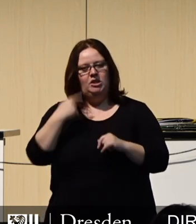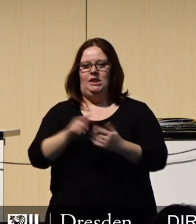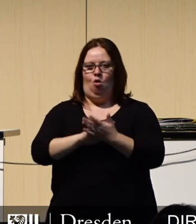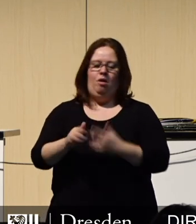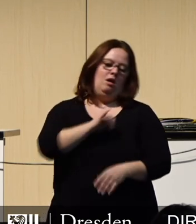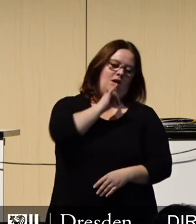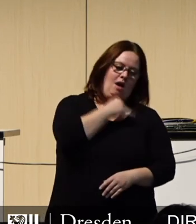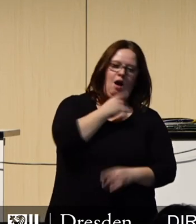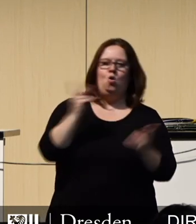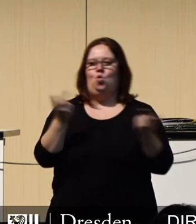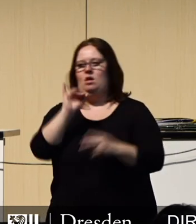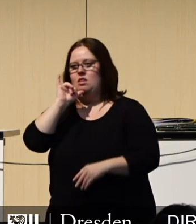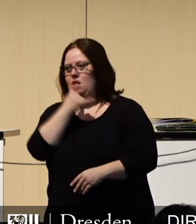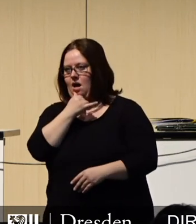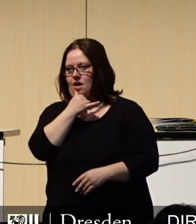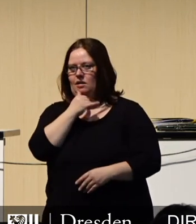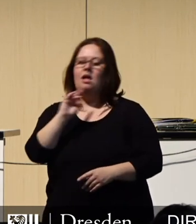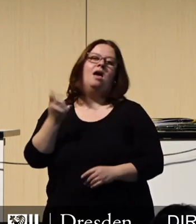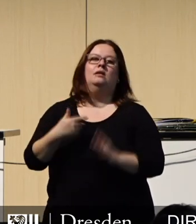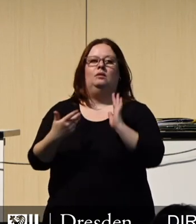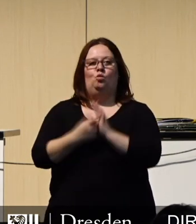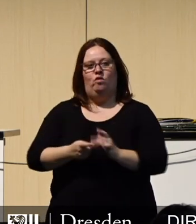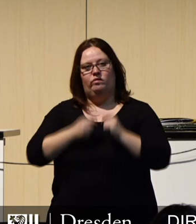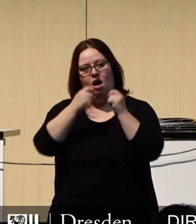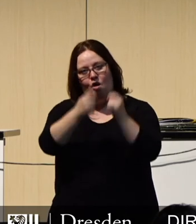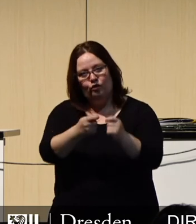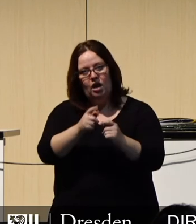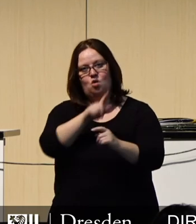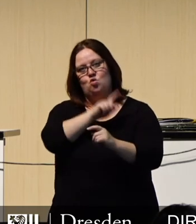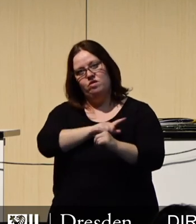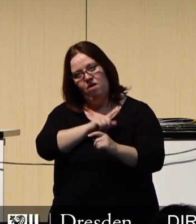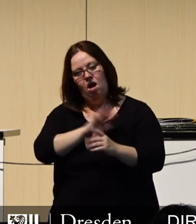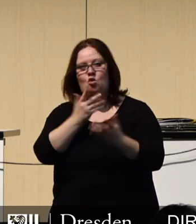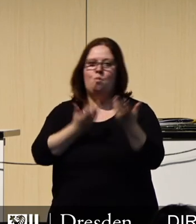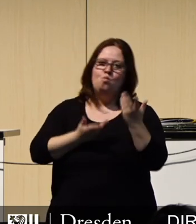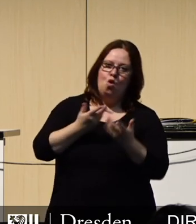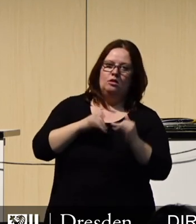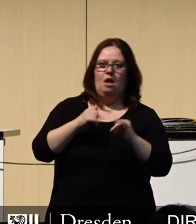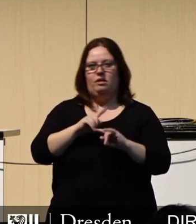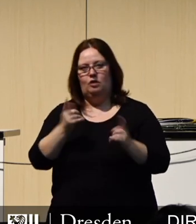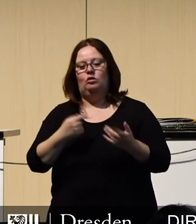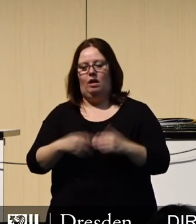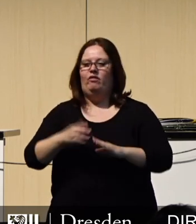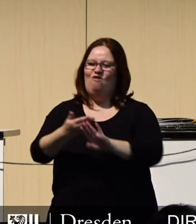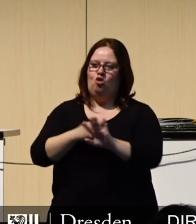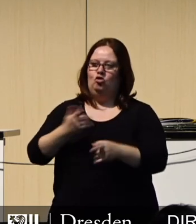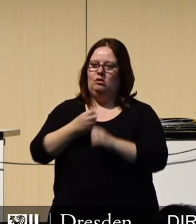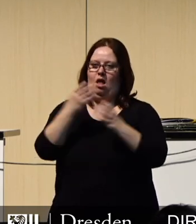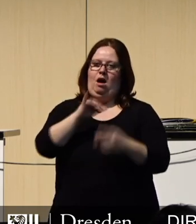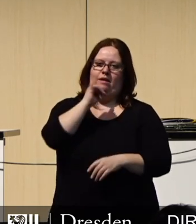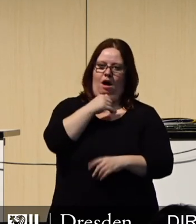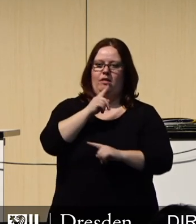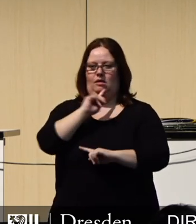als wenn wir Investitionen mit Prüfaufträgen und wagen Absichtsabklärungen im Haushalt vor uns